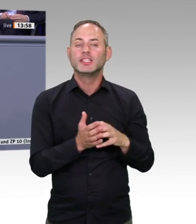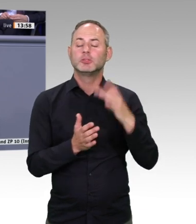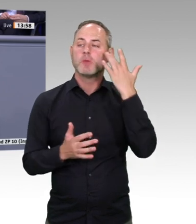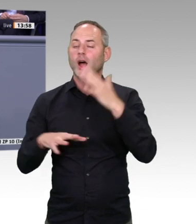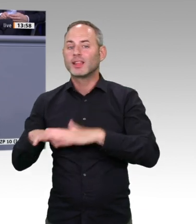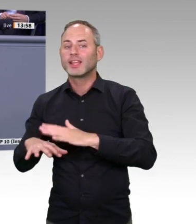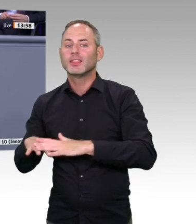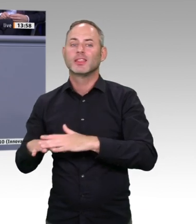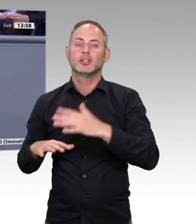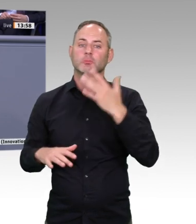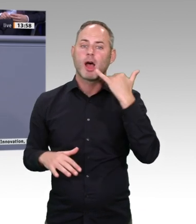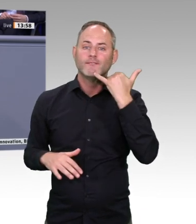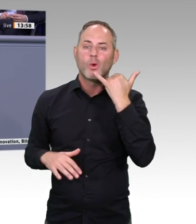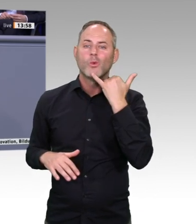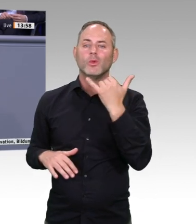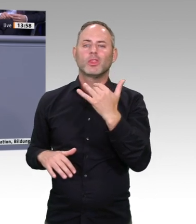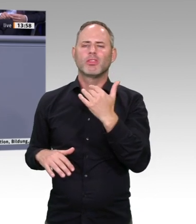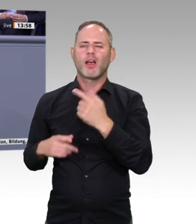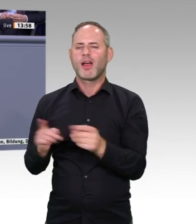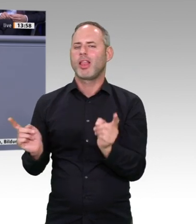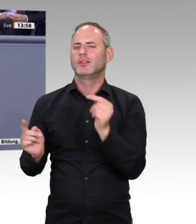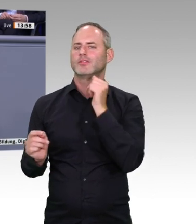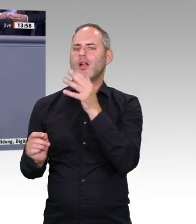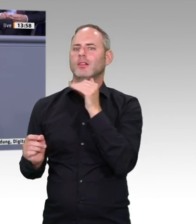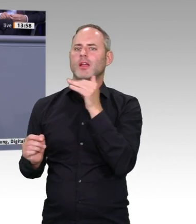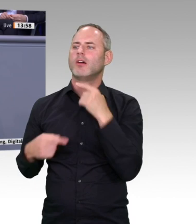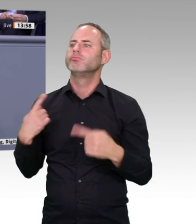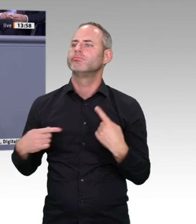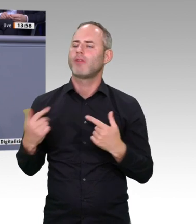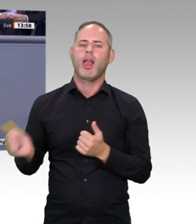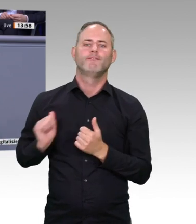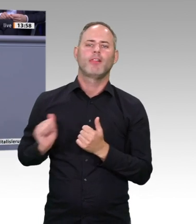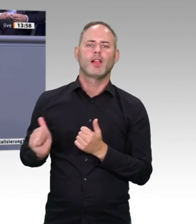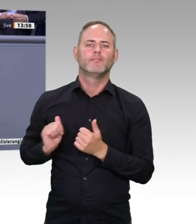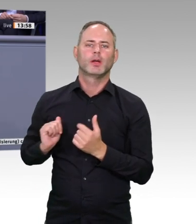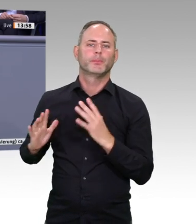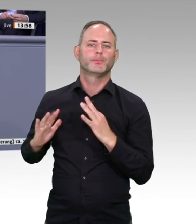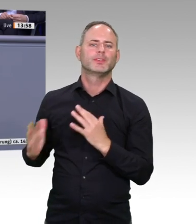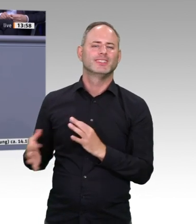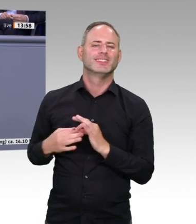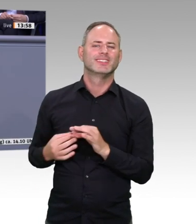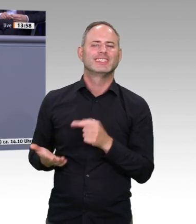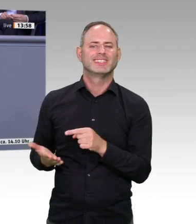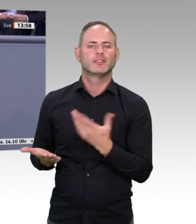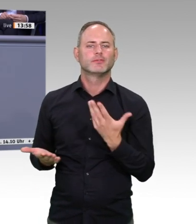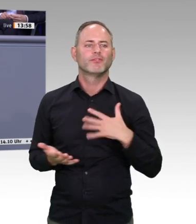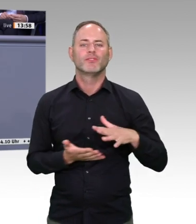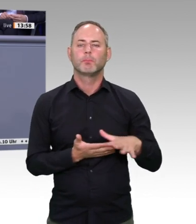Die Nutzung des Internets wird also täglich mehr, somit auch der Energiebedarf. Und was machen die Forscher an der TU Ilmenau? Sie vergleichen,